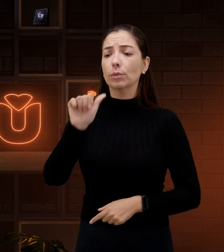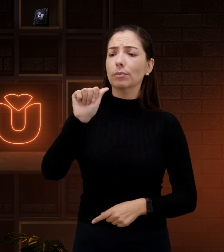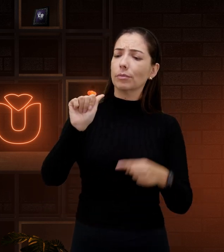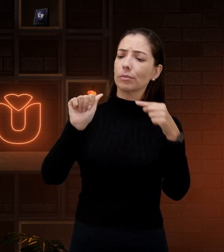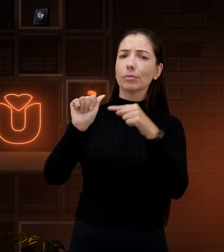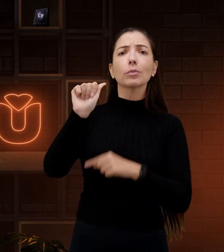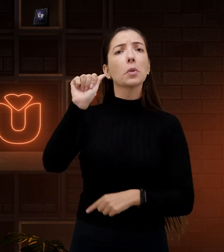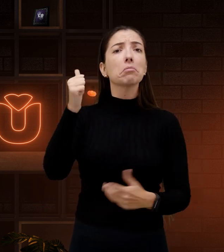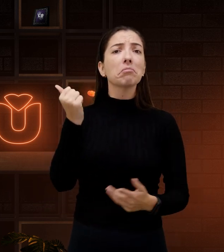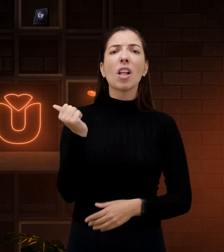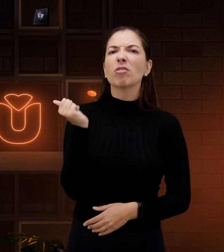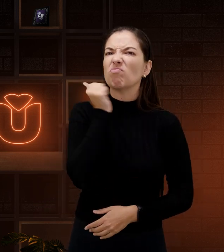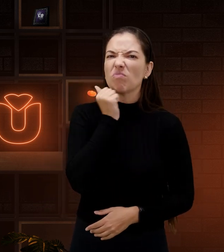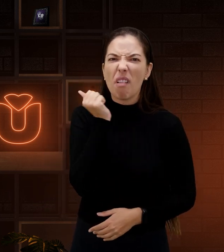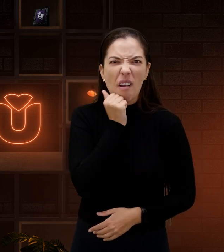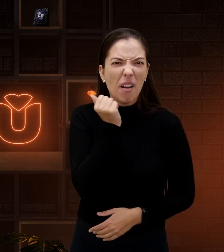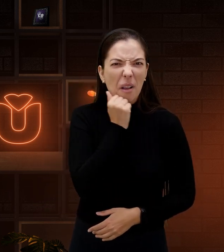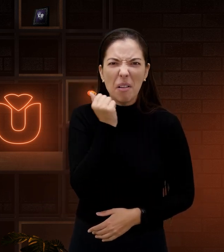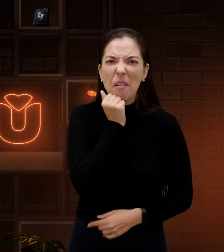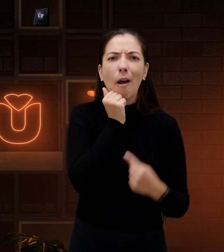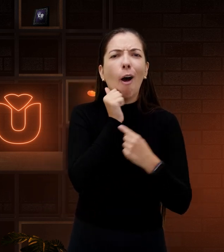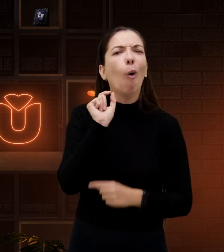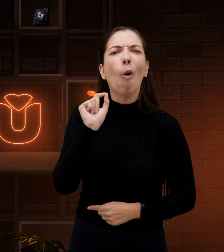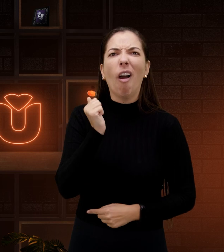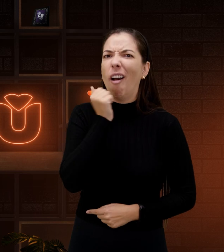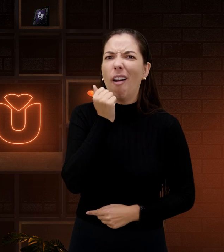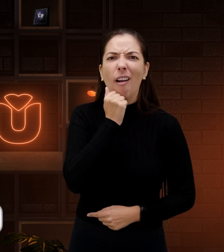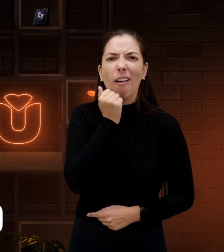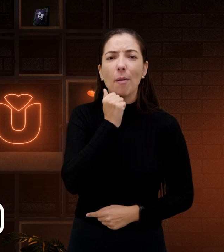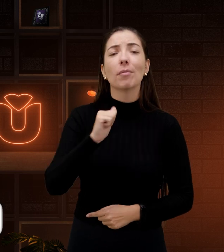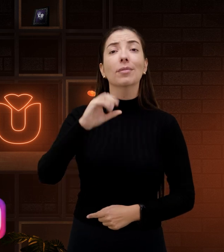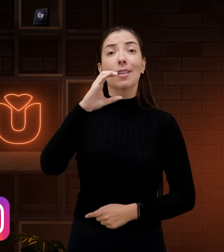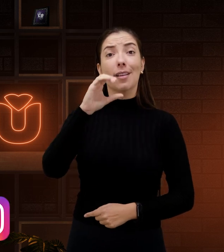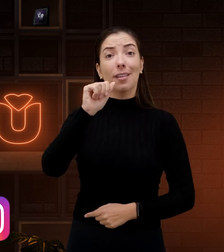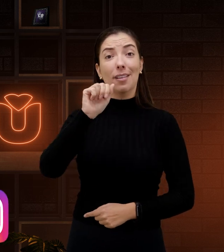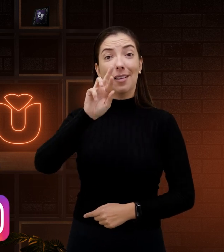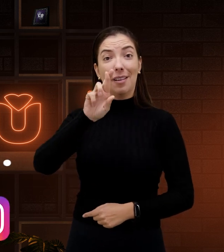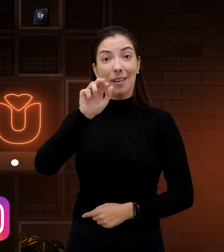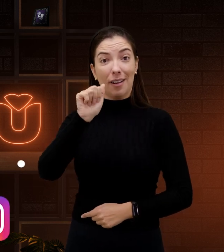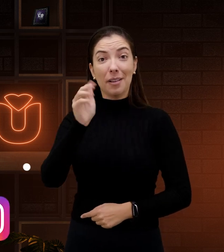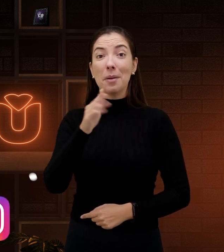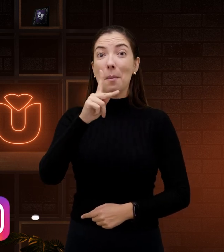Outra palavra com essa configuração de mão é Cara de pau.